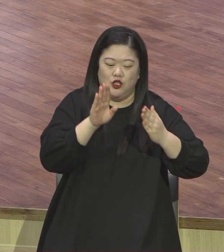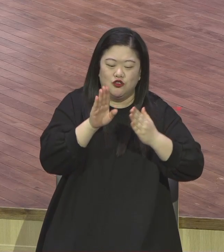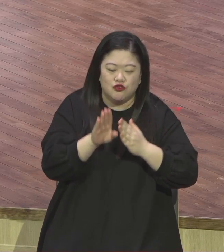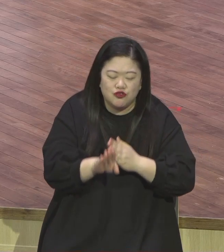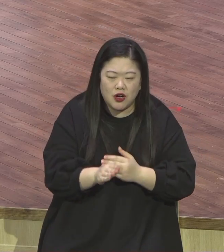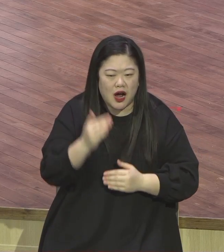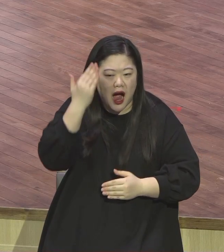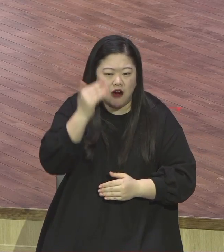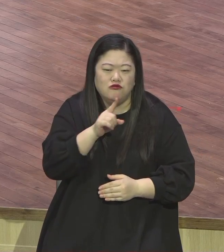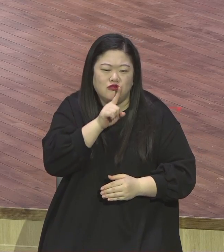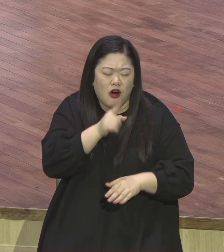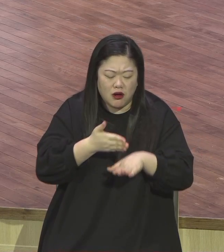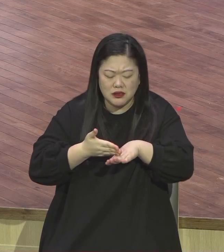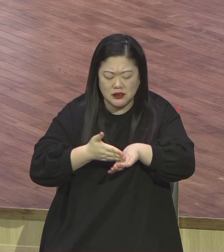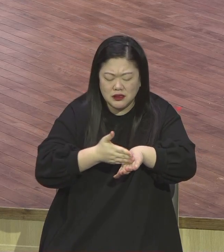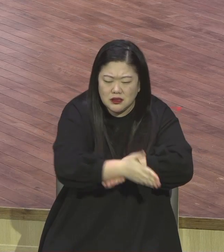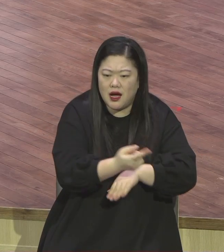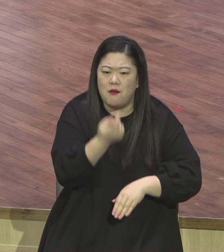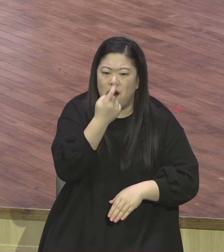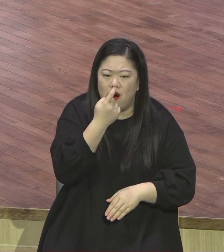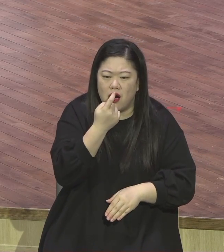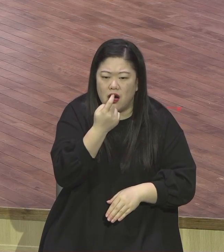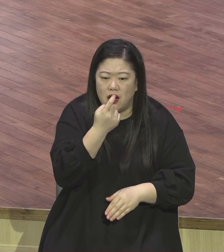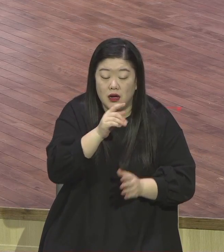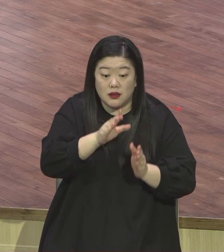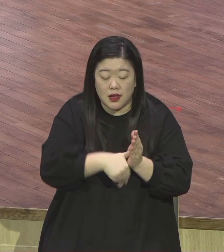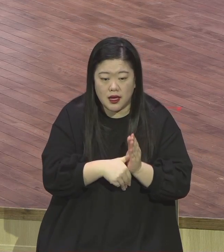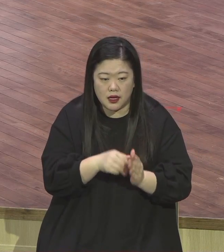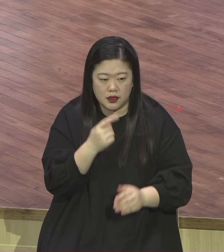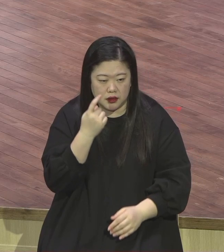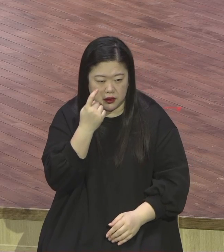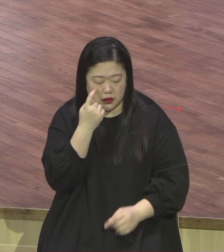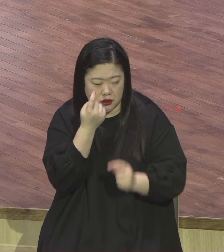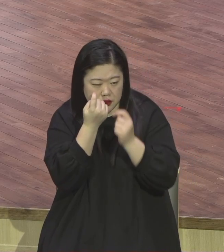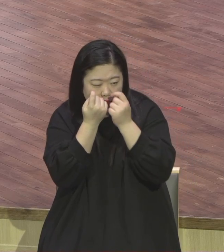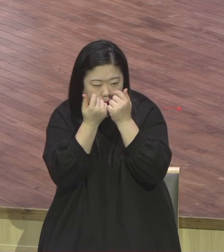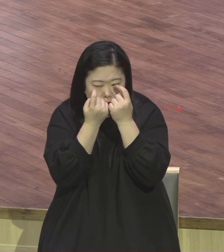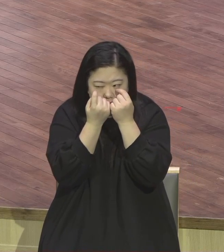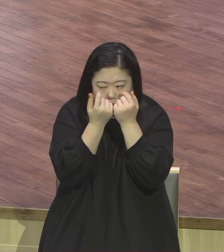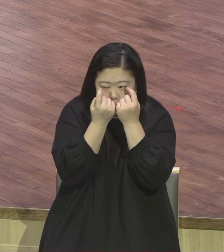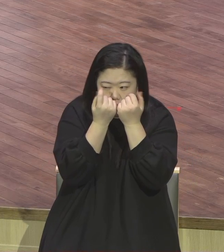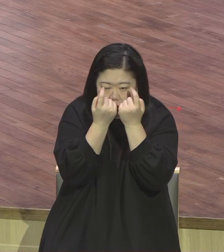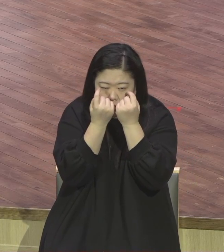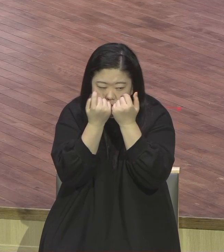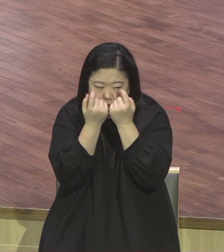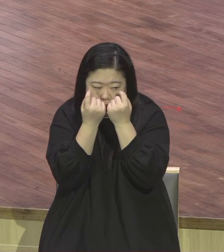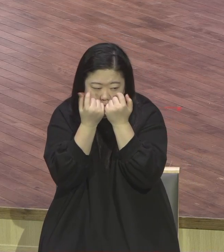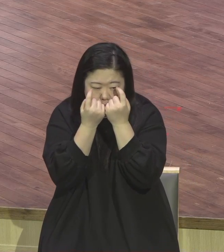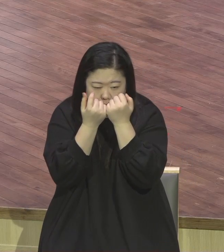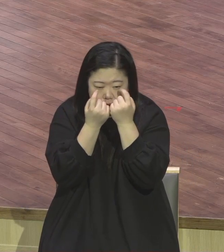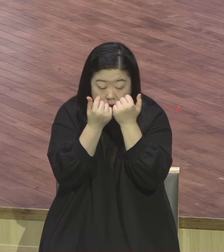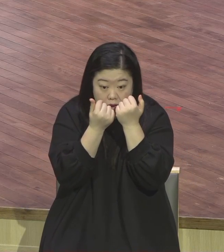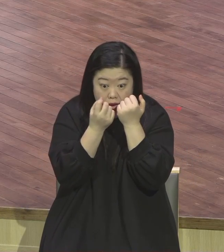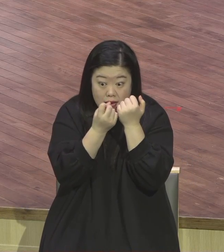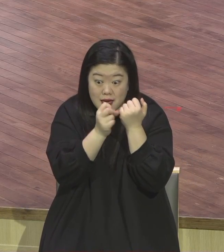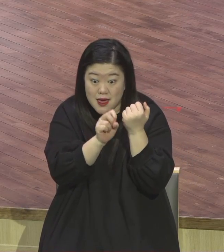한국에서는 눈치가 오감에 이은 육감 식스센스다